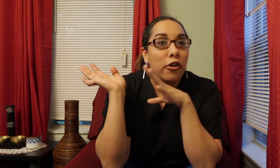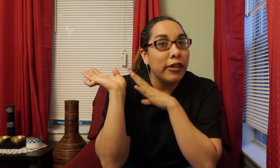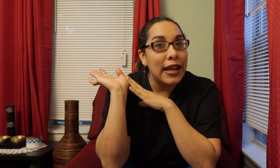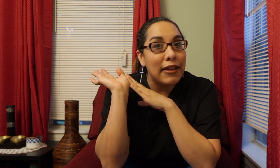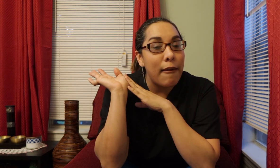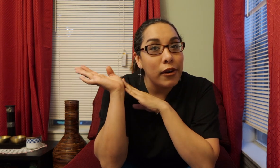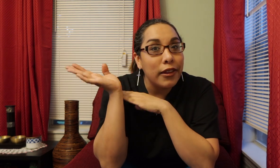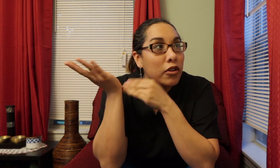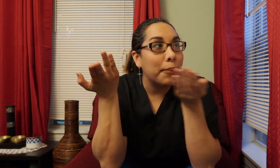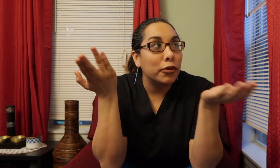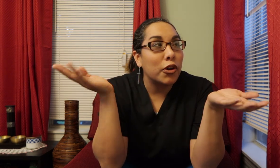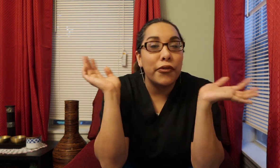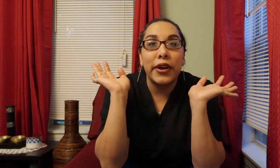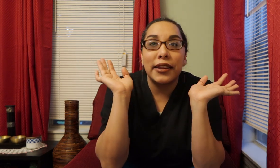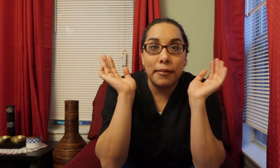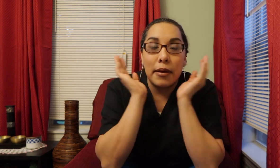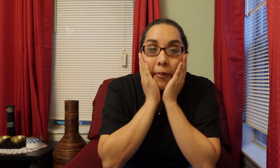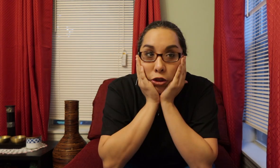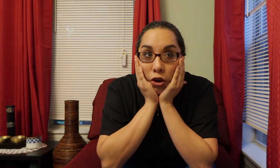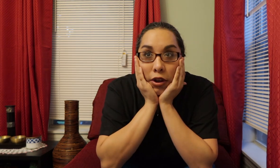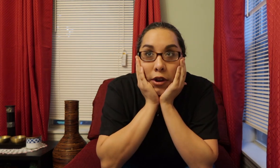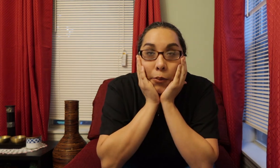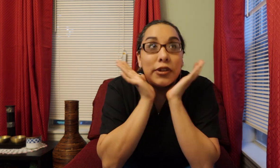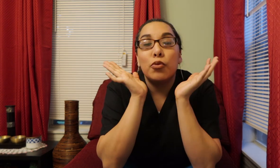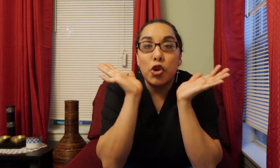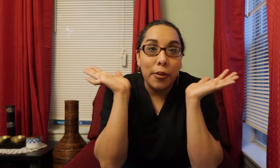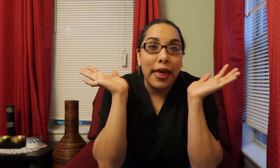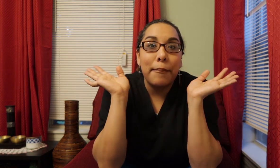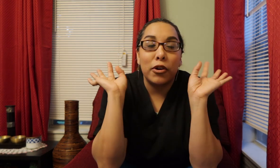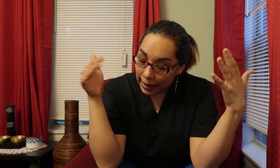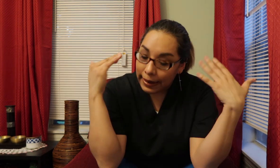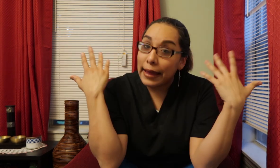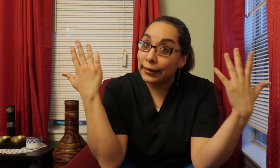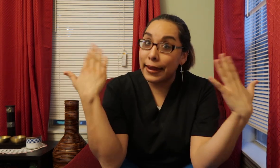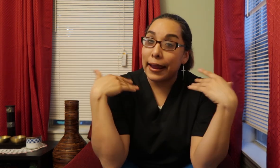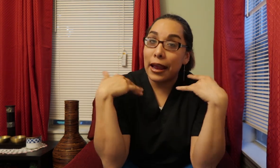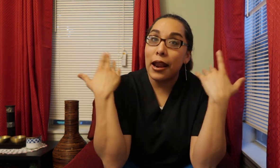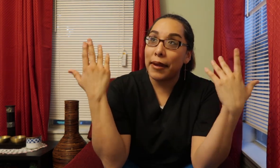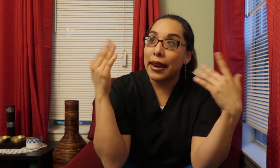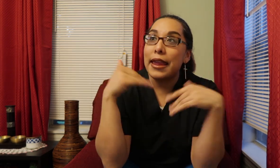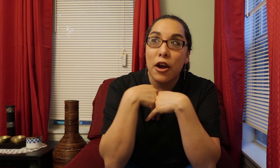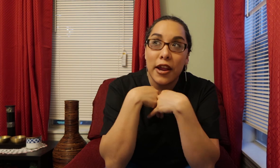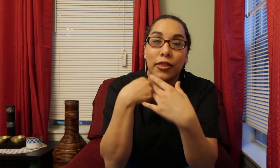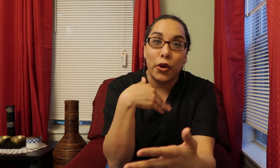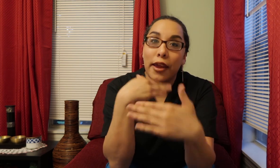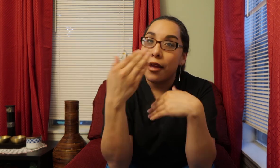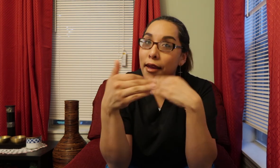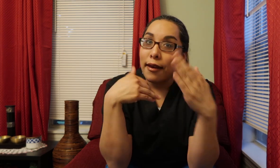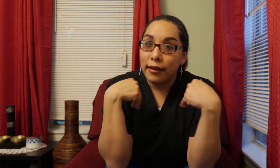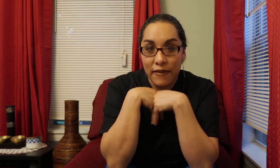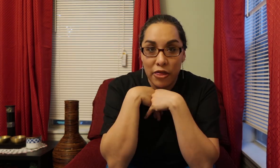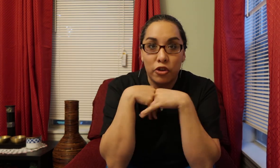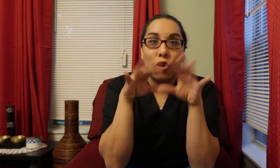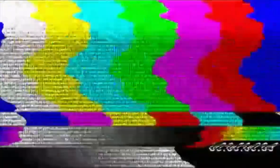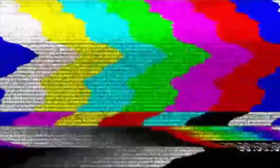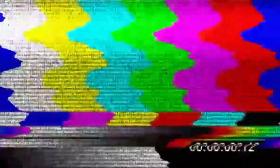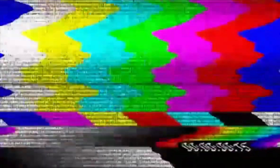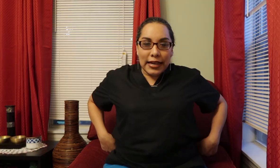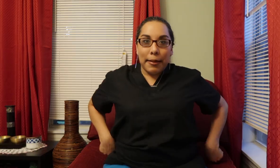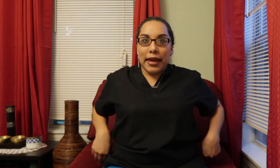acordé, ya estaba muerta Y yo dije, pues como fue que se mató Pues se murió, ¿verdad? Pero ya se llegué, la miré y ahora ya estoy grabando A ver,